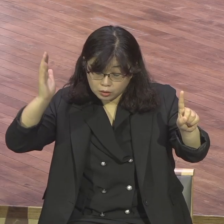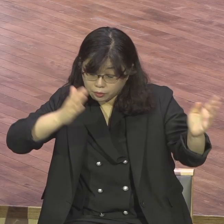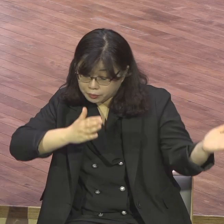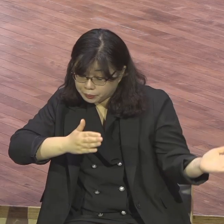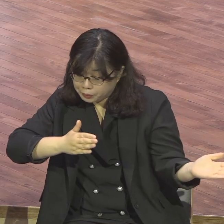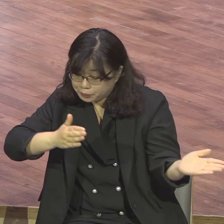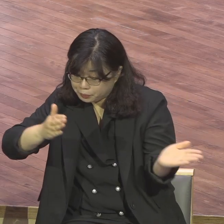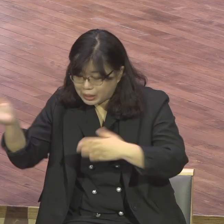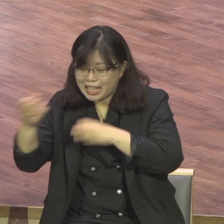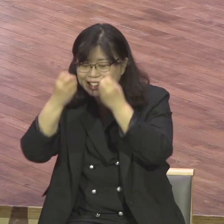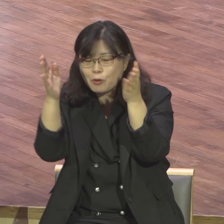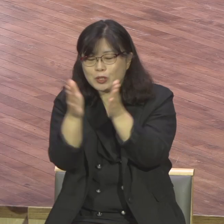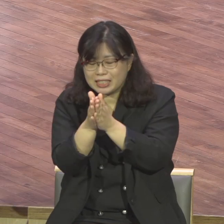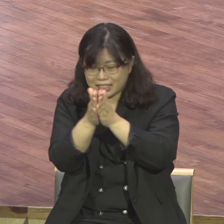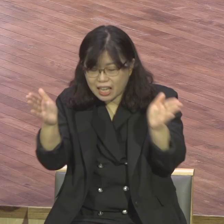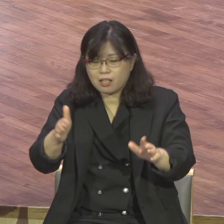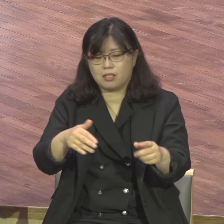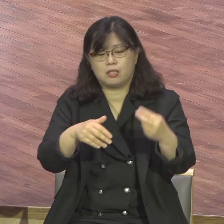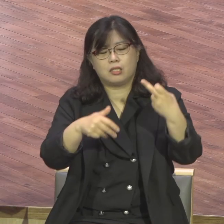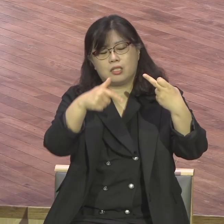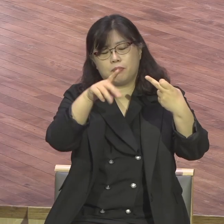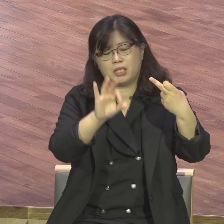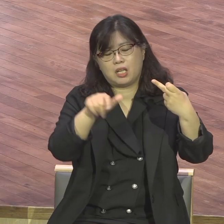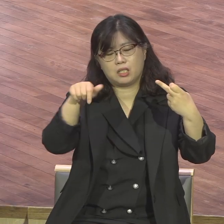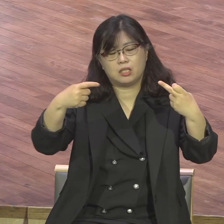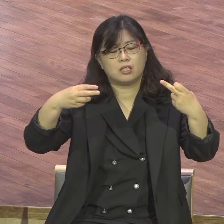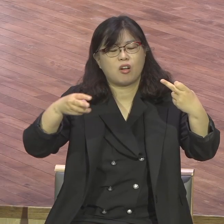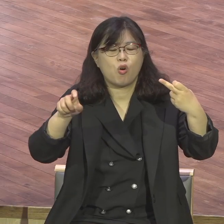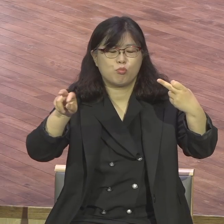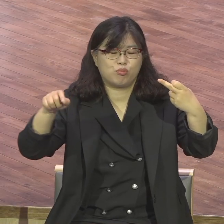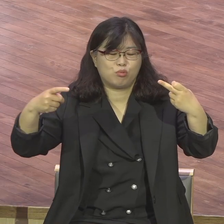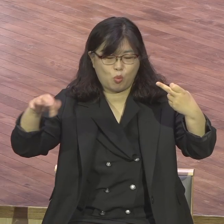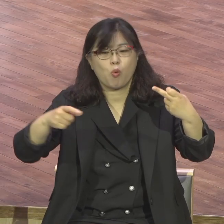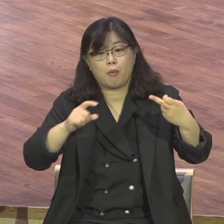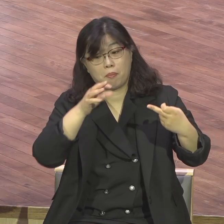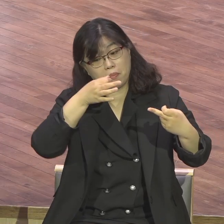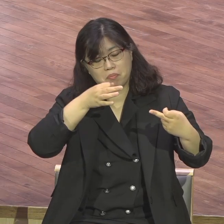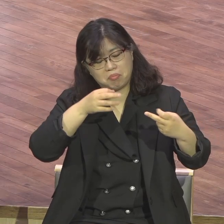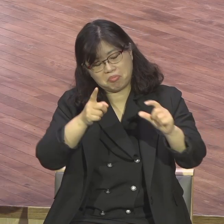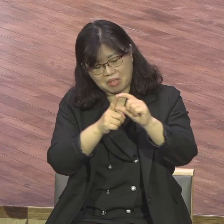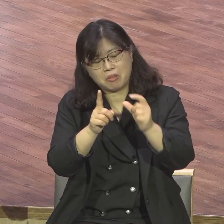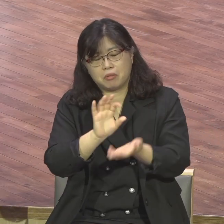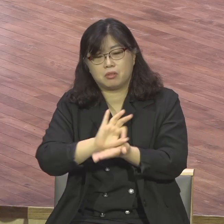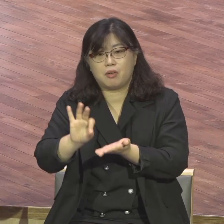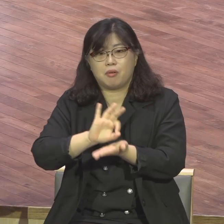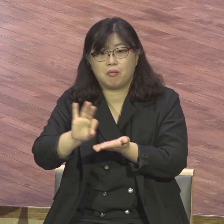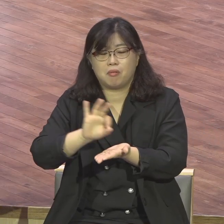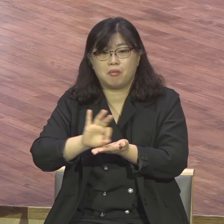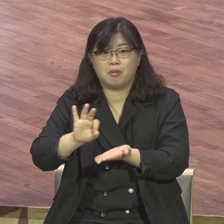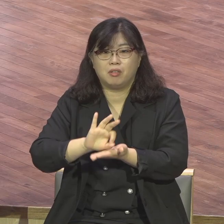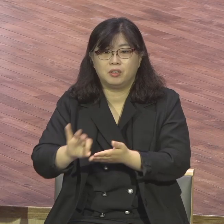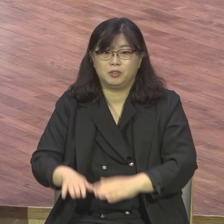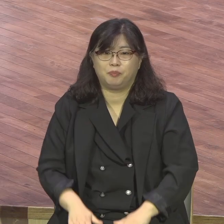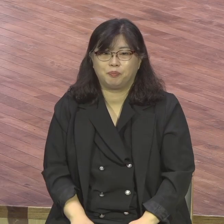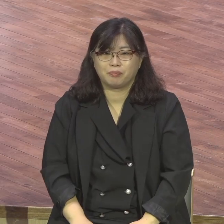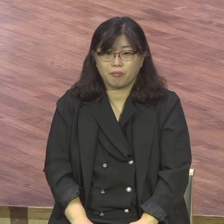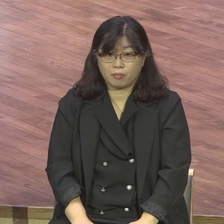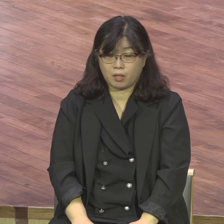11장까지 사도 바울은 구원의 교리와 믿음에 대해서 다양한 각도로 그렇게 접근을 했습니다